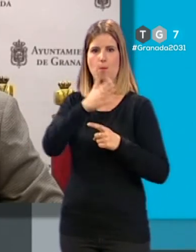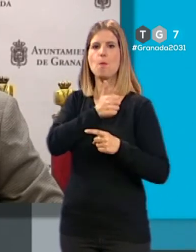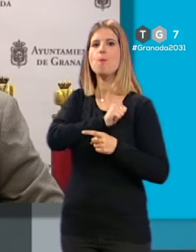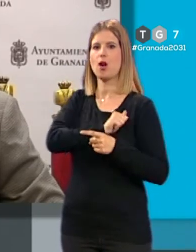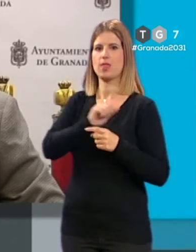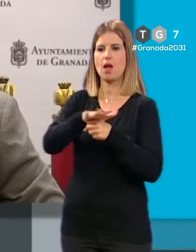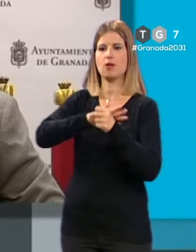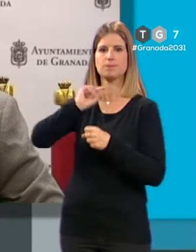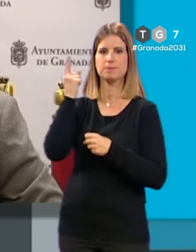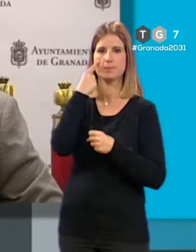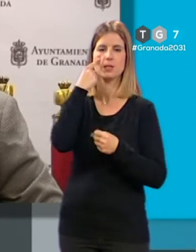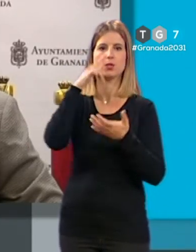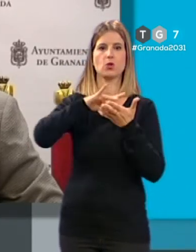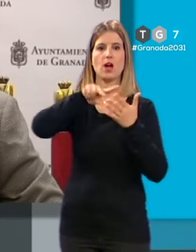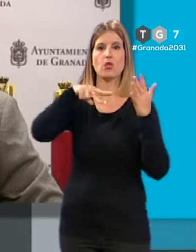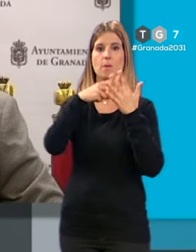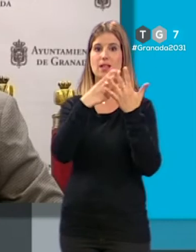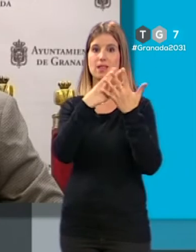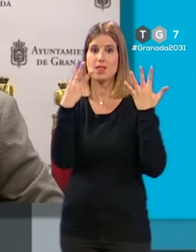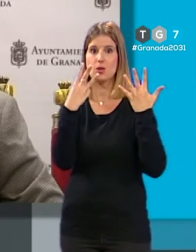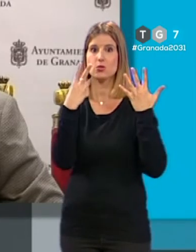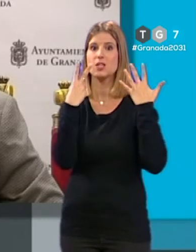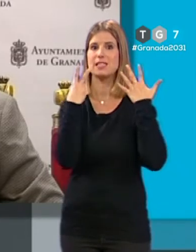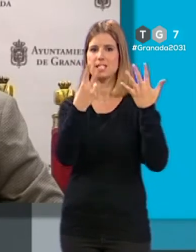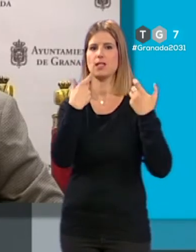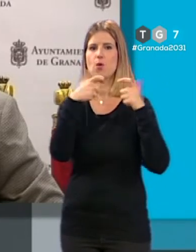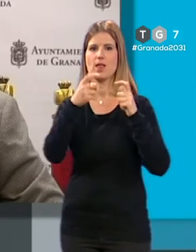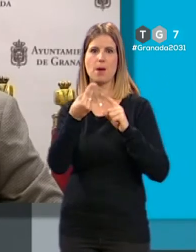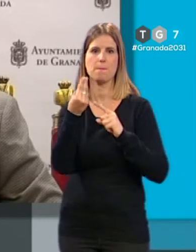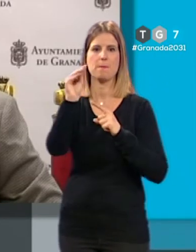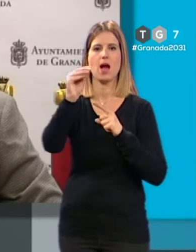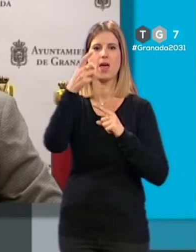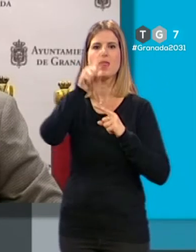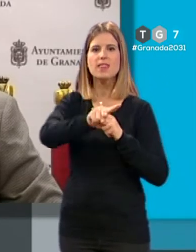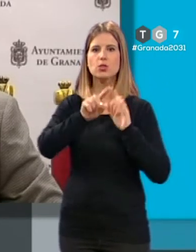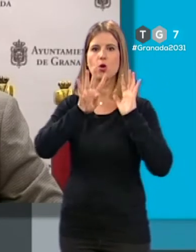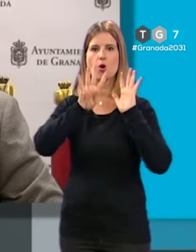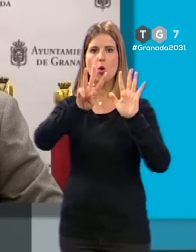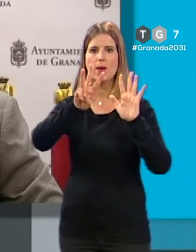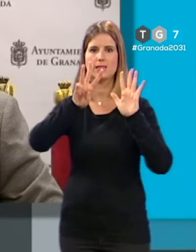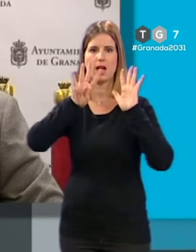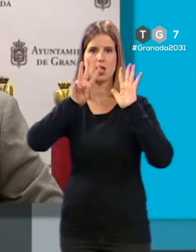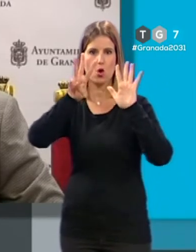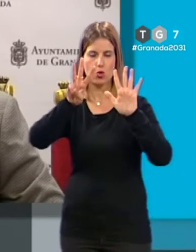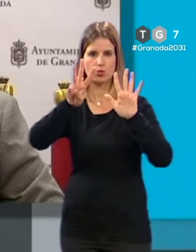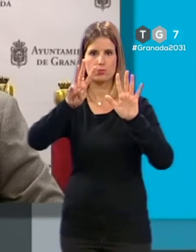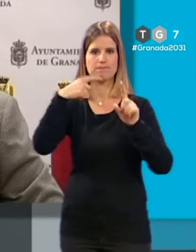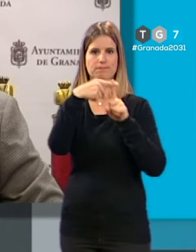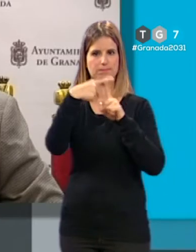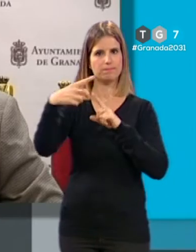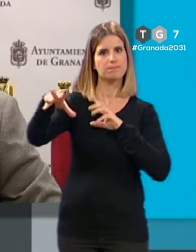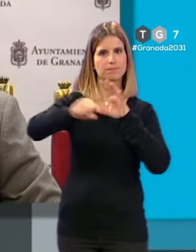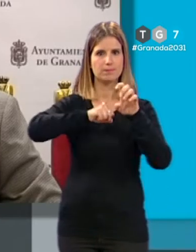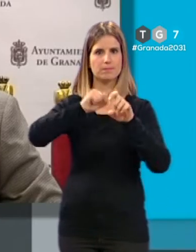la Policía Local. En el año 2018, 7 unidades más. En concreto, 198 incautación de